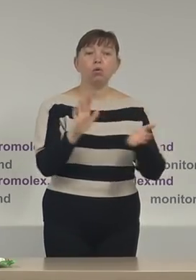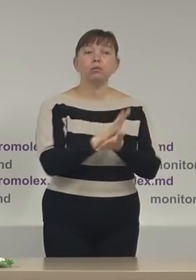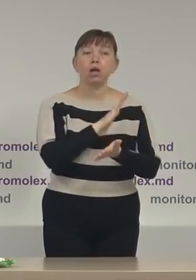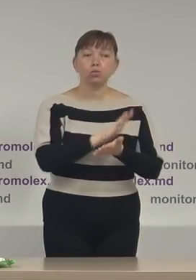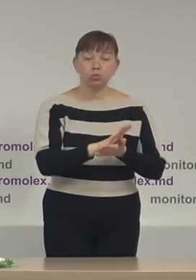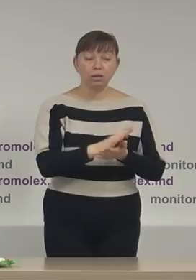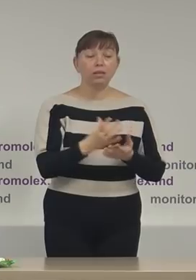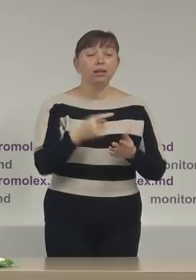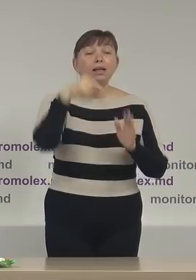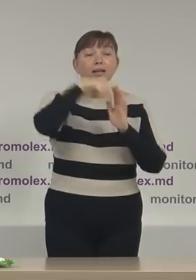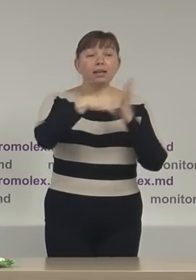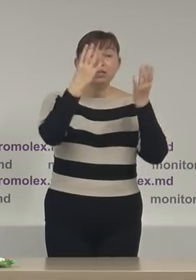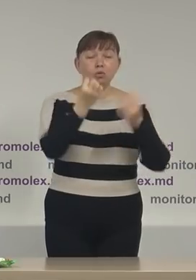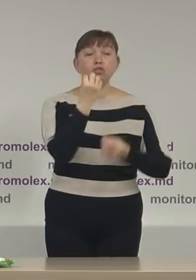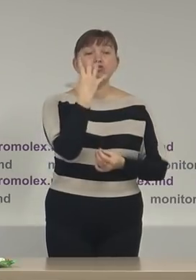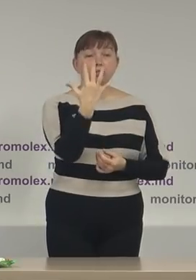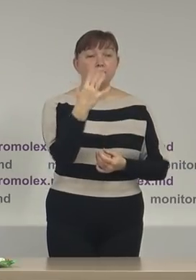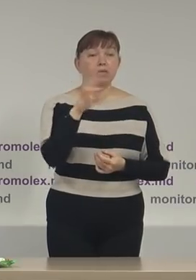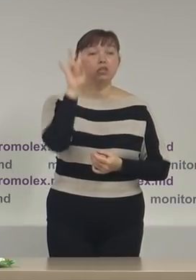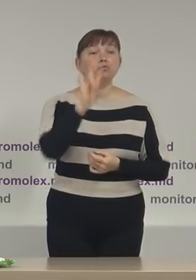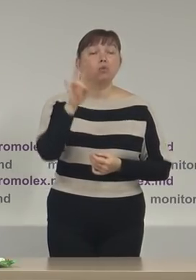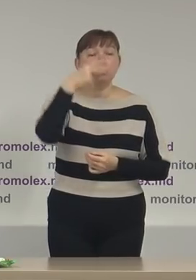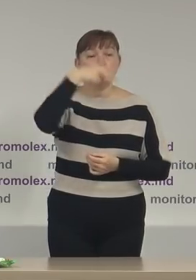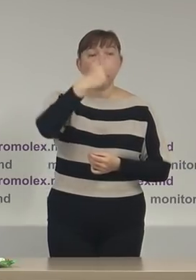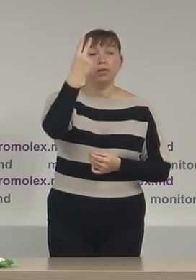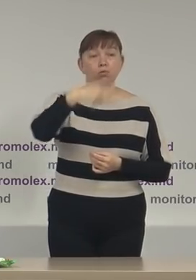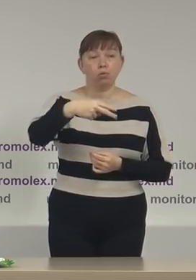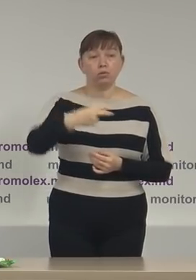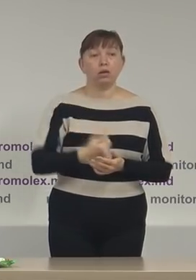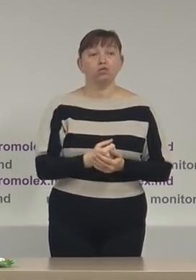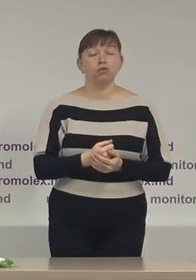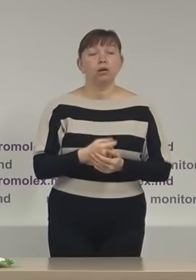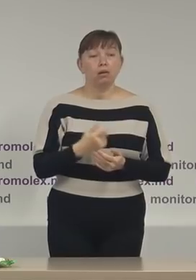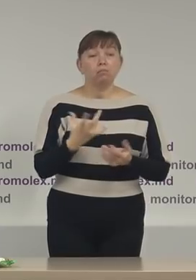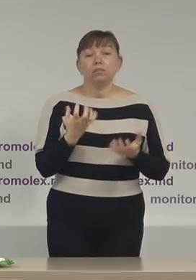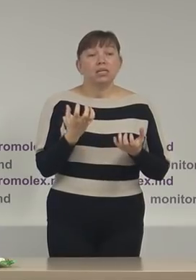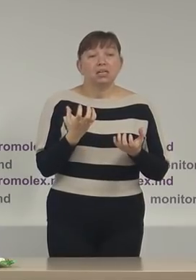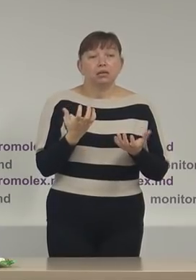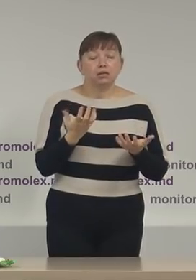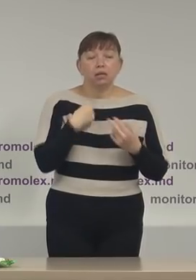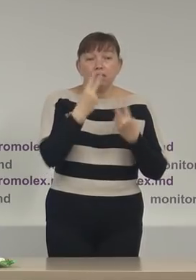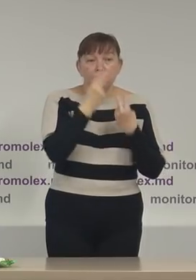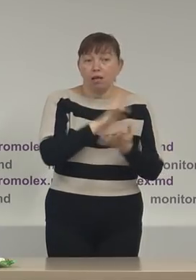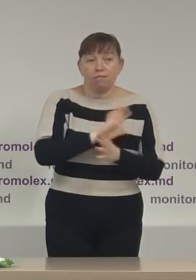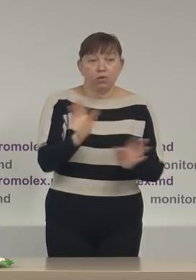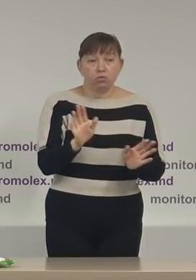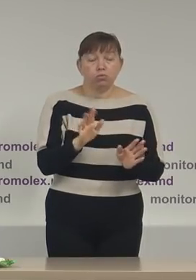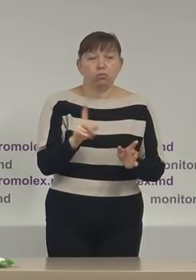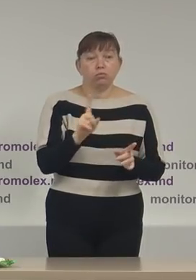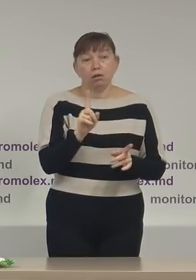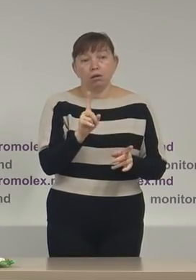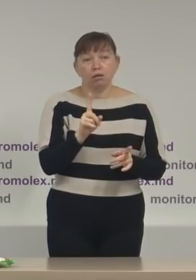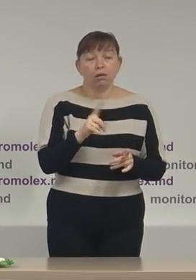în ziua de 15 noiembrie 2020. Încă nu am văzut să fi